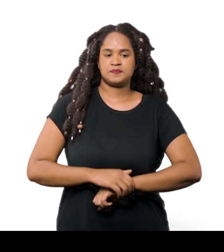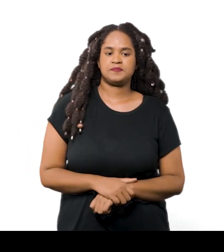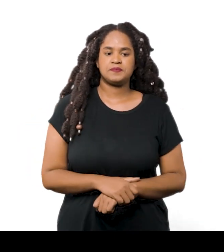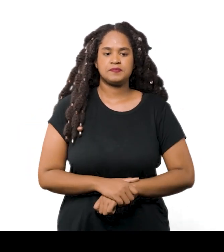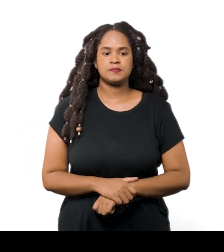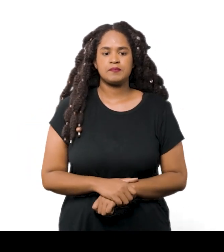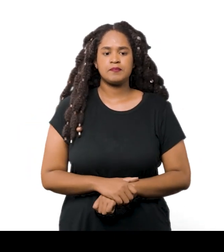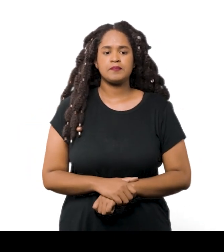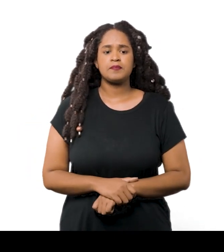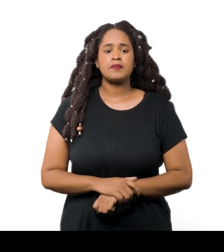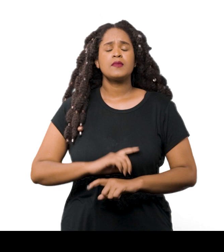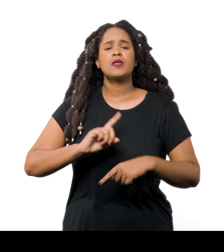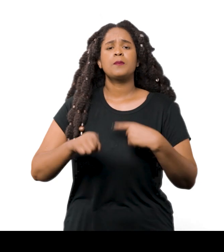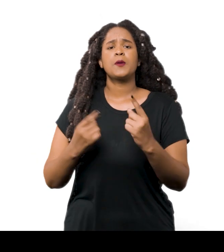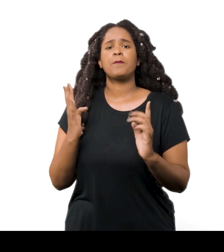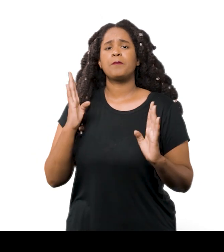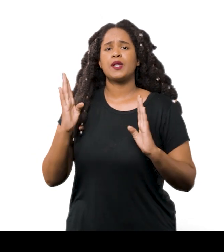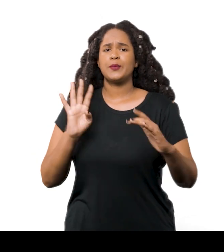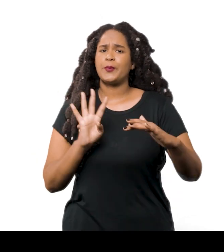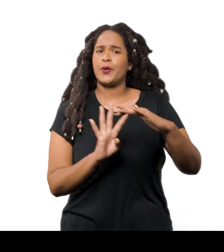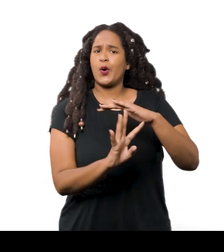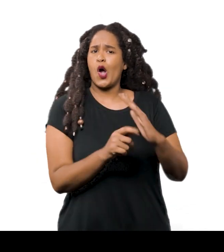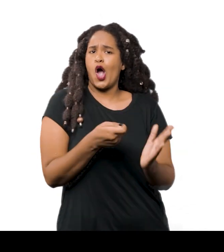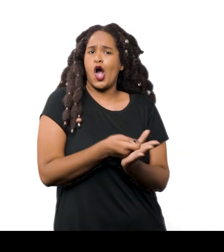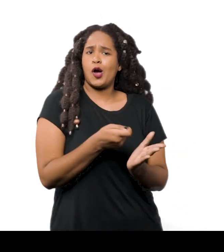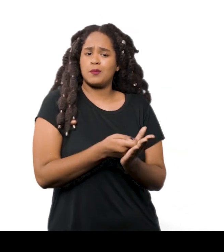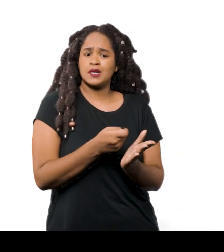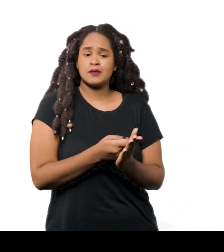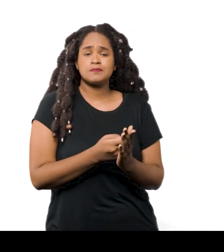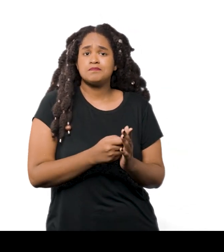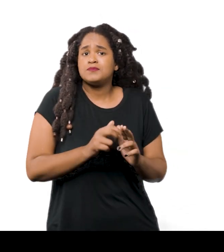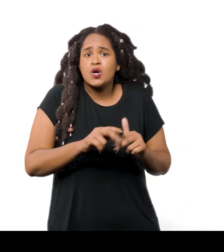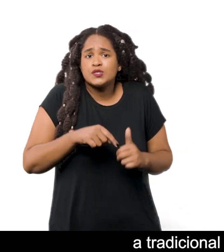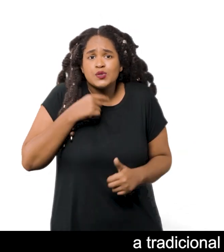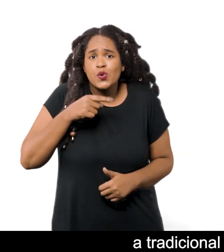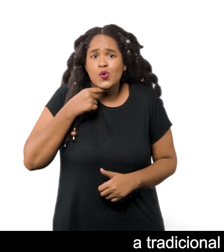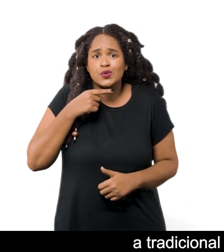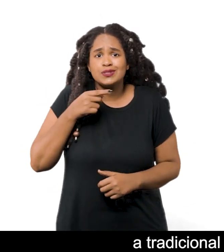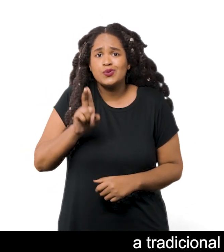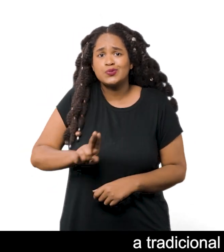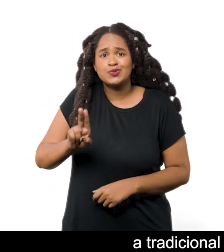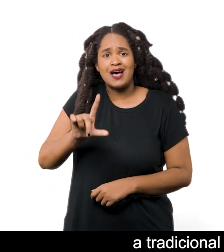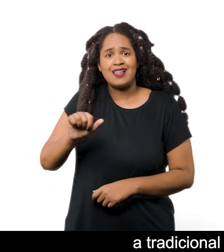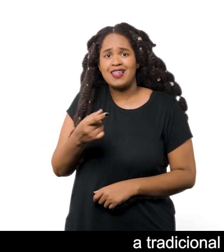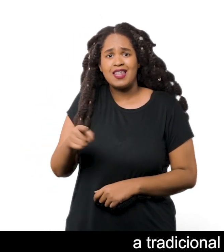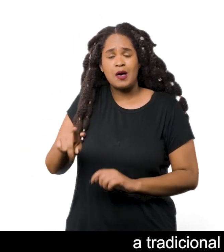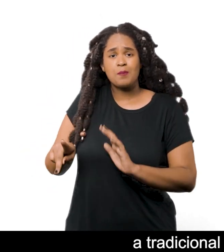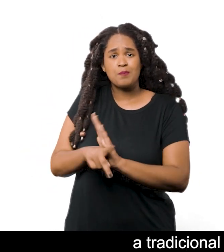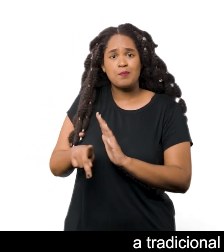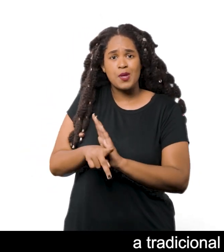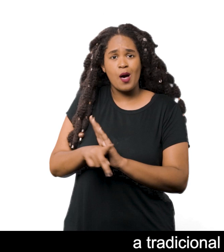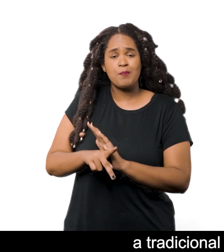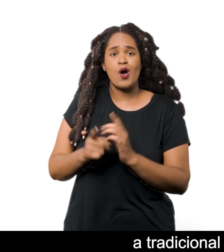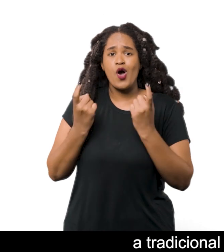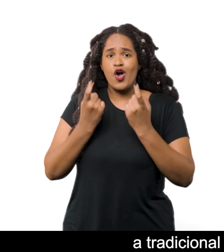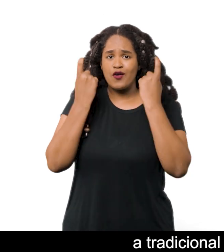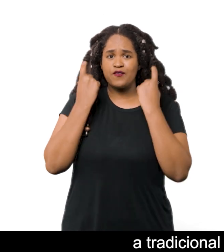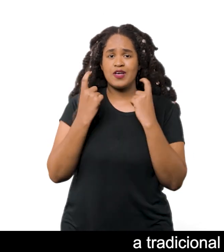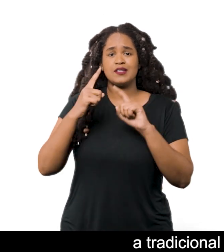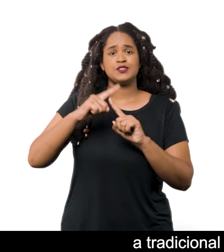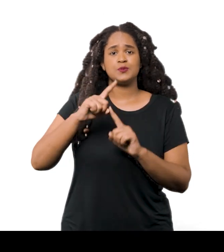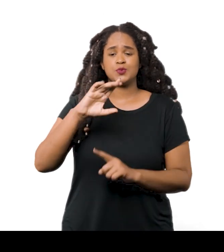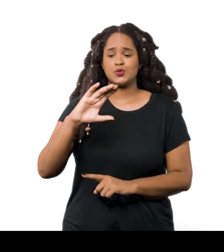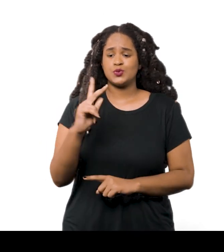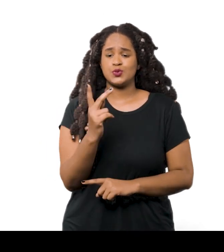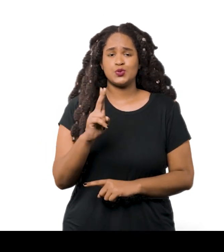Após o período de migração forçada Uma vez que já não podiam mais usar a tradicional lã das ovelhas churro Nativas de sua